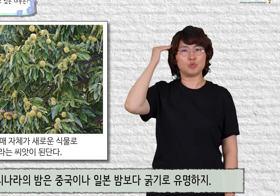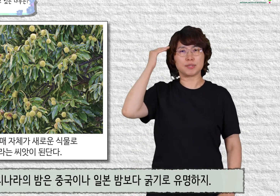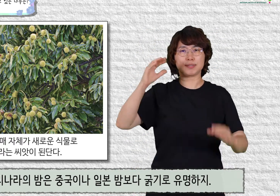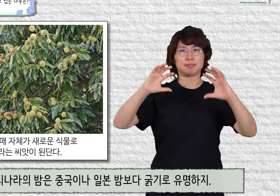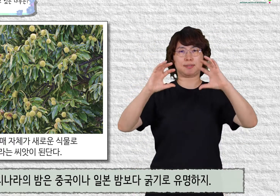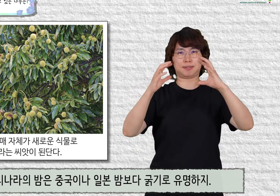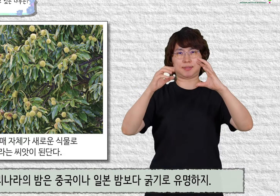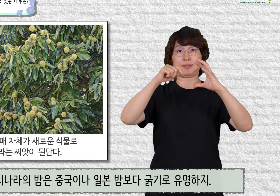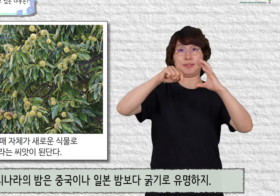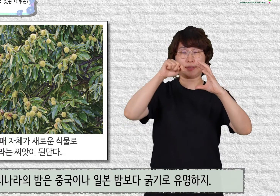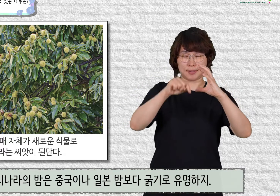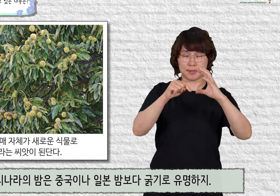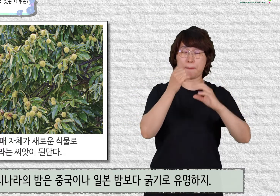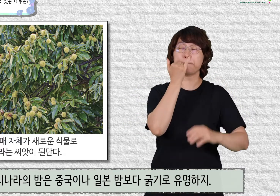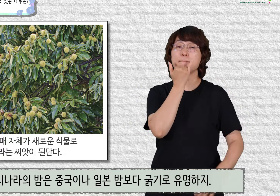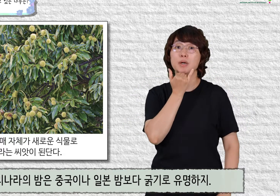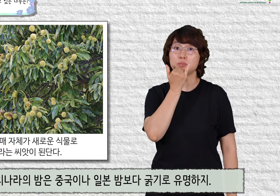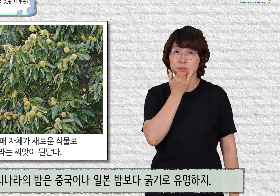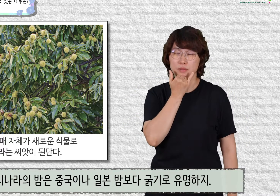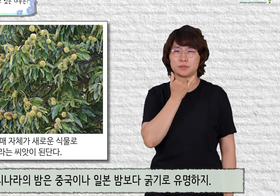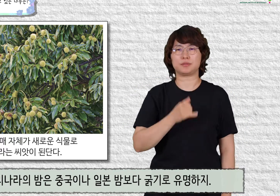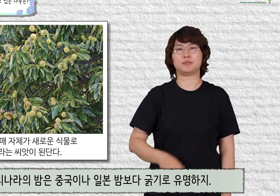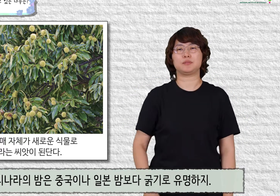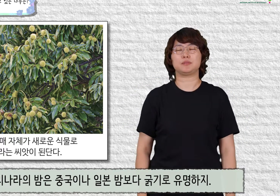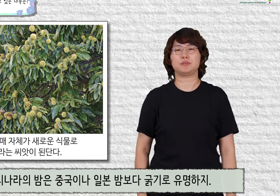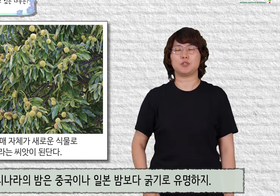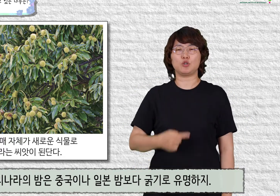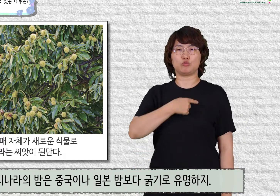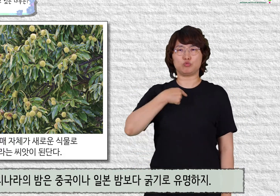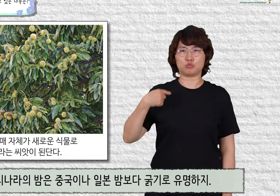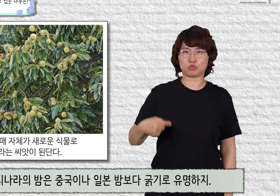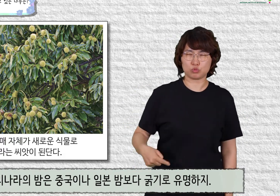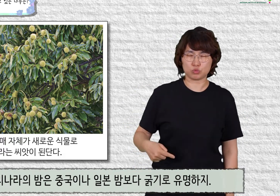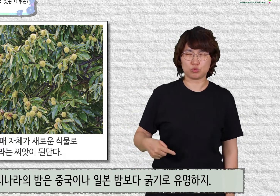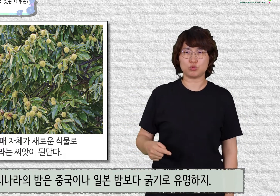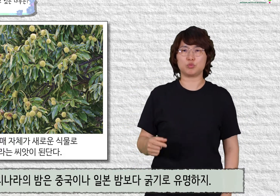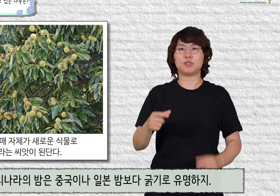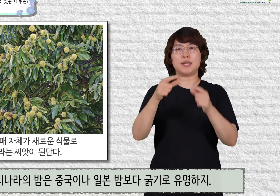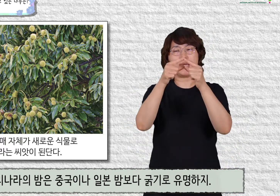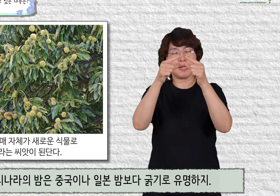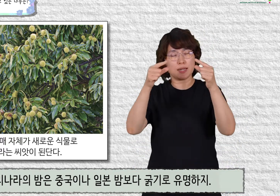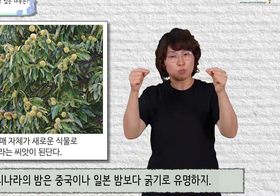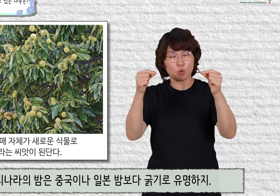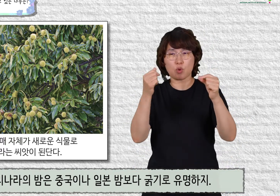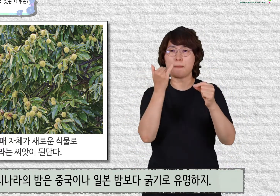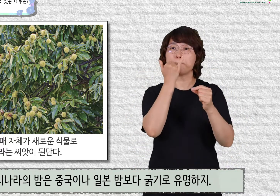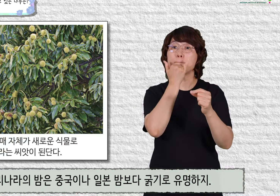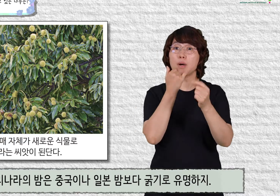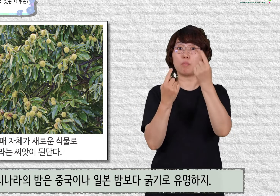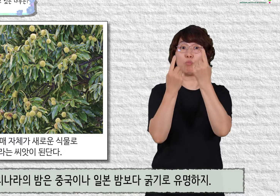우리나라의 밤은 중국이나 일본 밤보다 굵기로 유명하지.